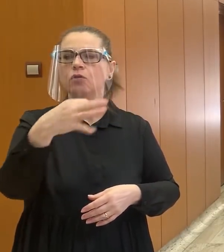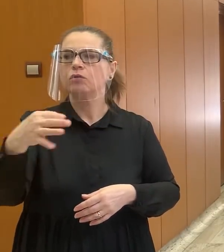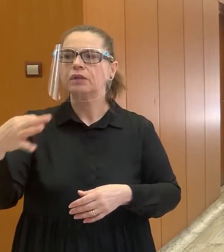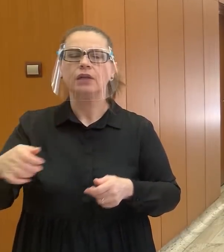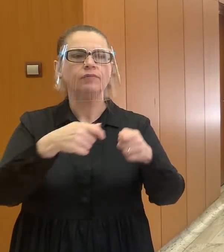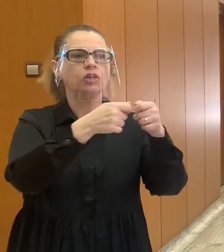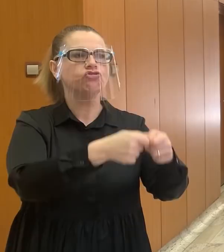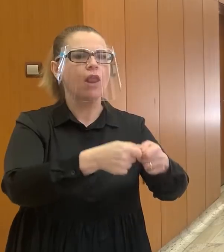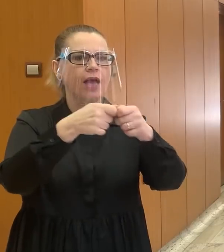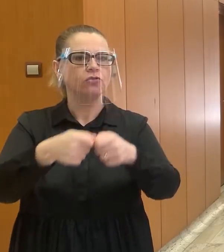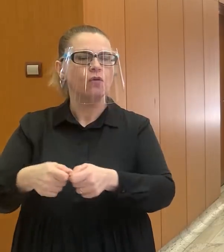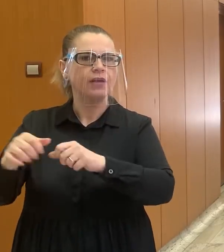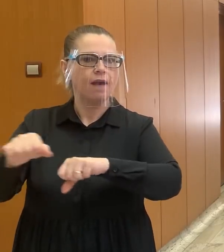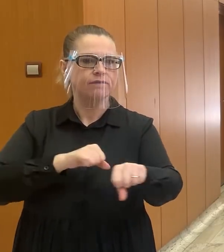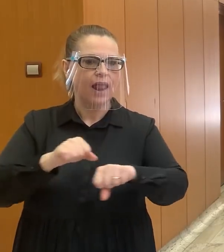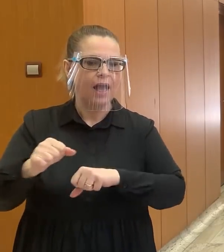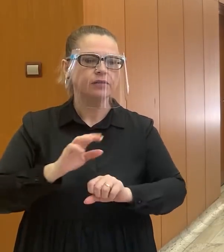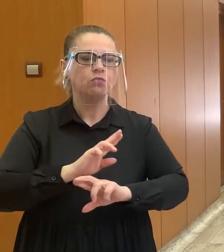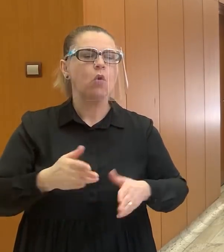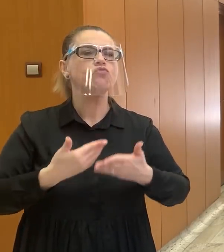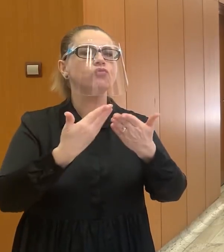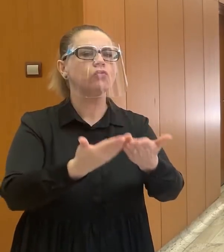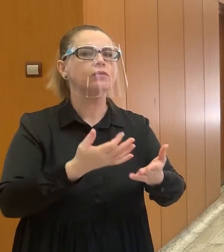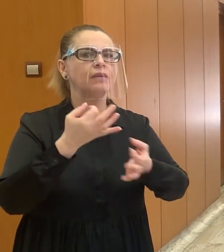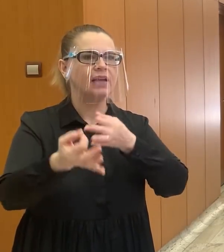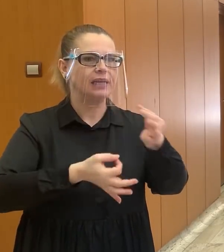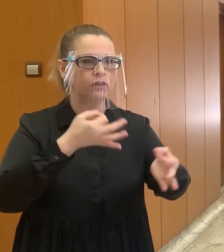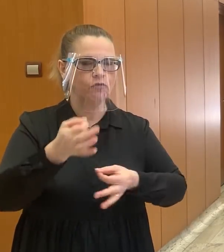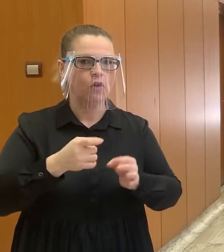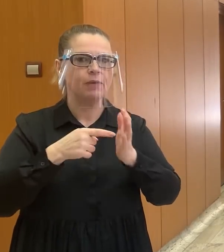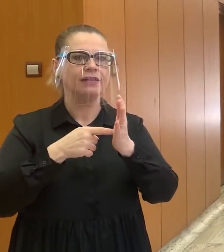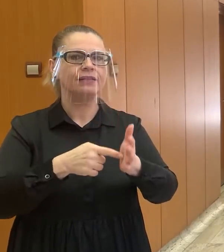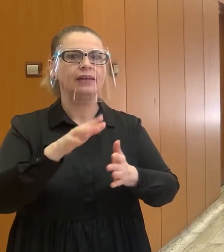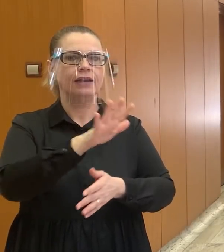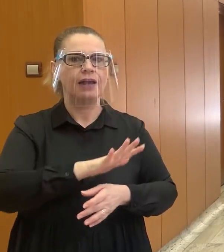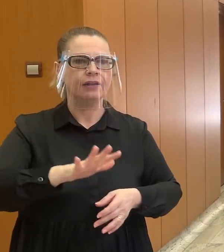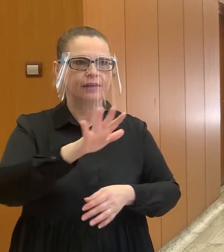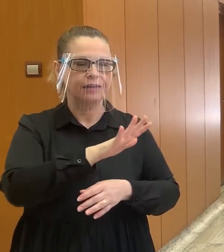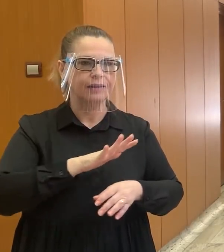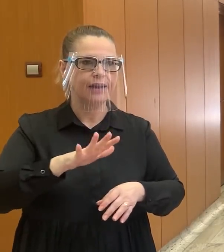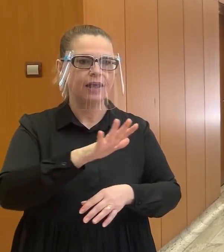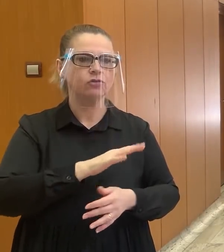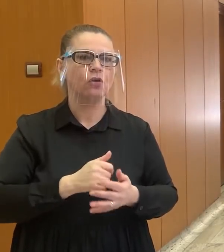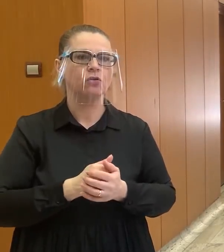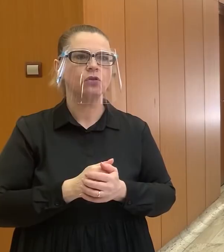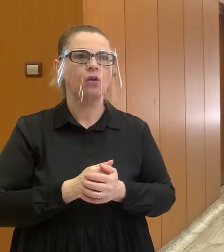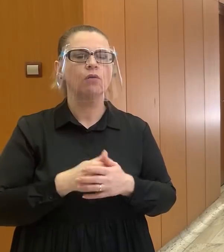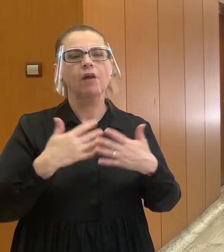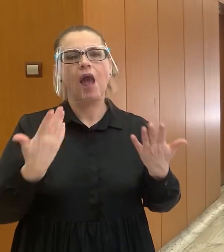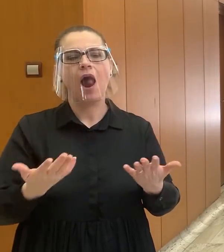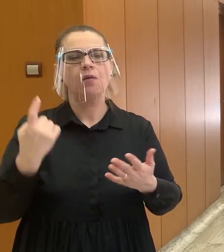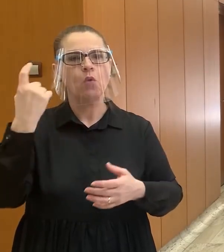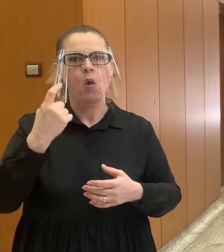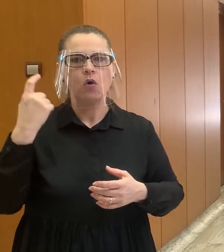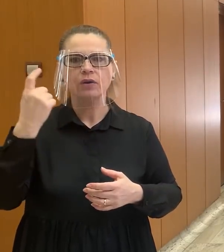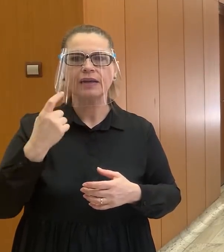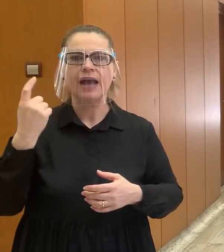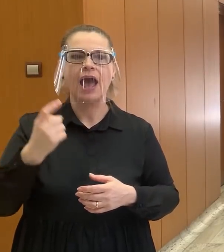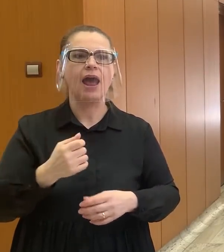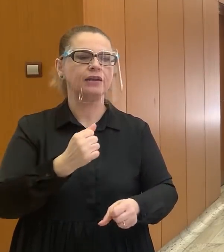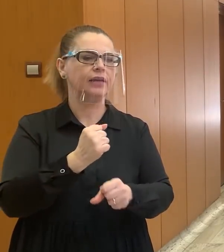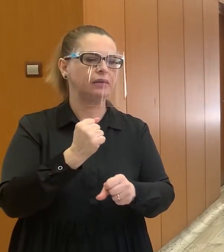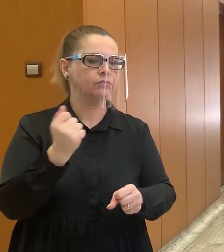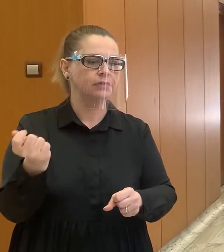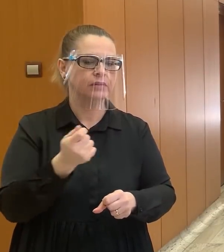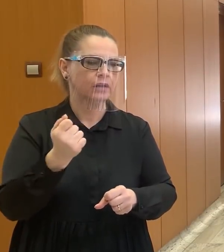vlády, ktorí môžu dostávať informácie týkajúce sa ich rezortov. Môže to byť jednotlivé orgány, či nev trestnom konaní, či je policajný zbor,